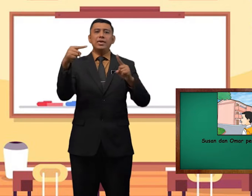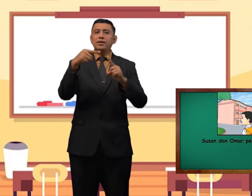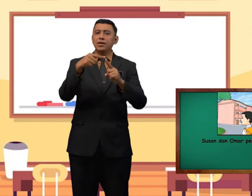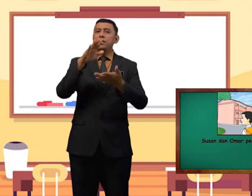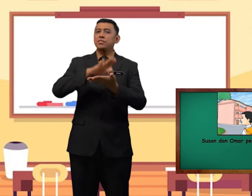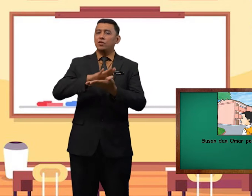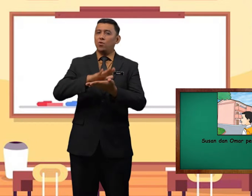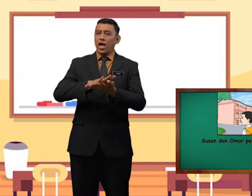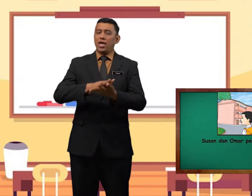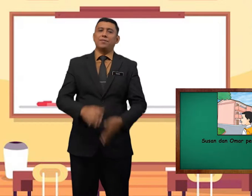ke sekolah.